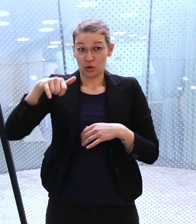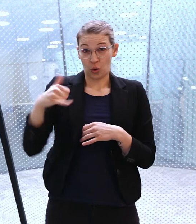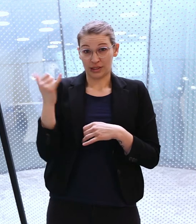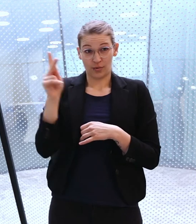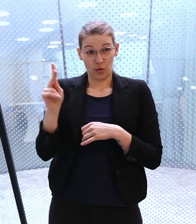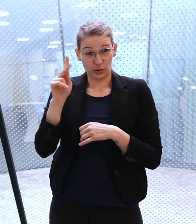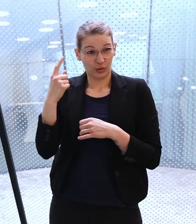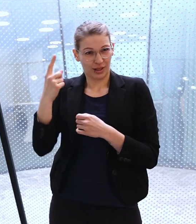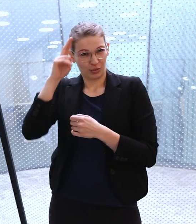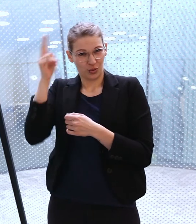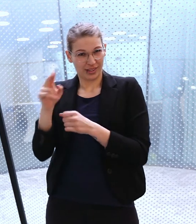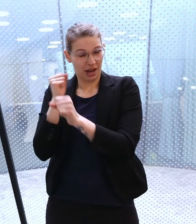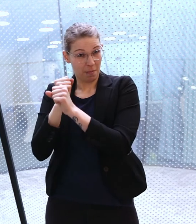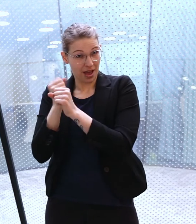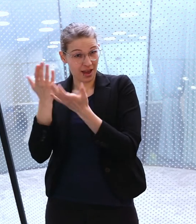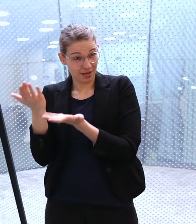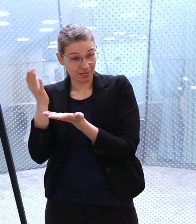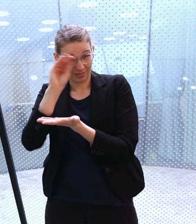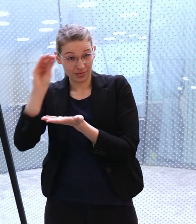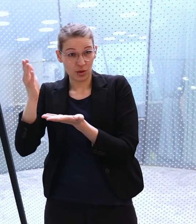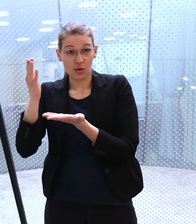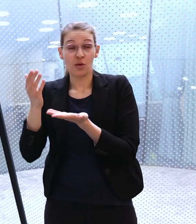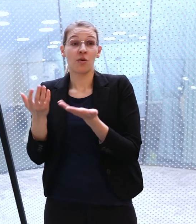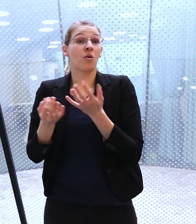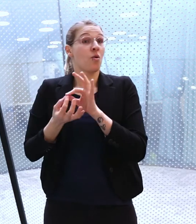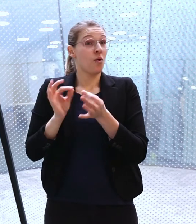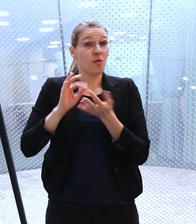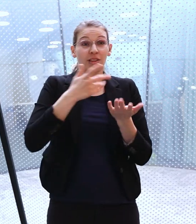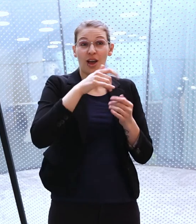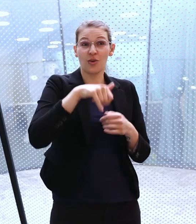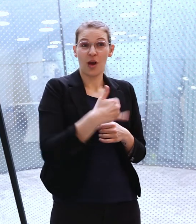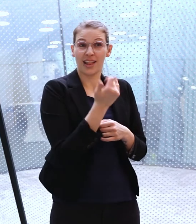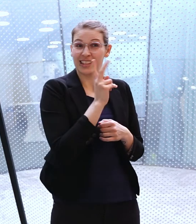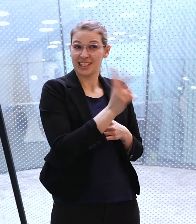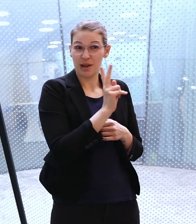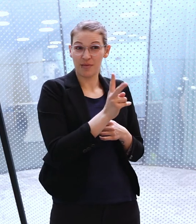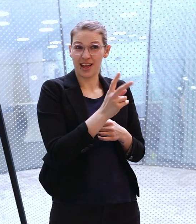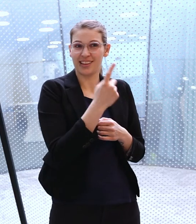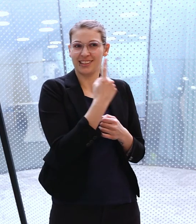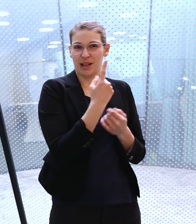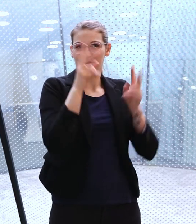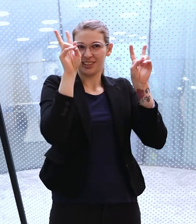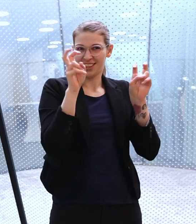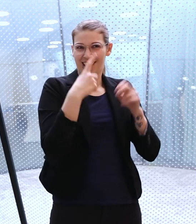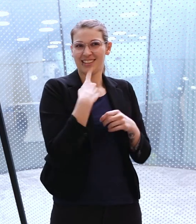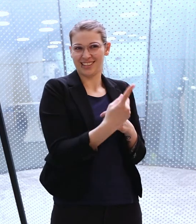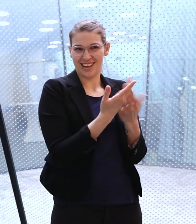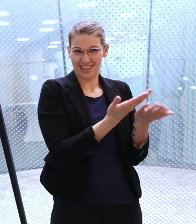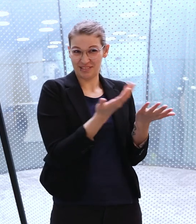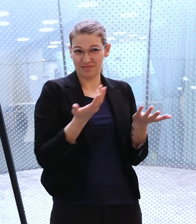Beziehen Sie sich auf Joseph Kossyuff, der dieses Kunstwerk geschaffen hat, oder auf Johannes Kepler, von dem das Zitat